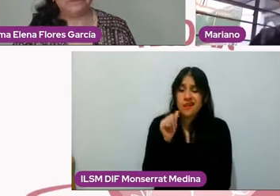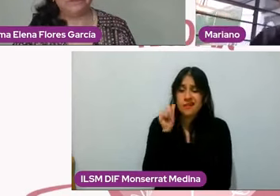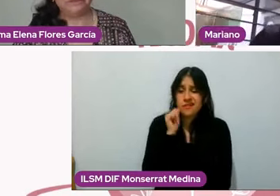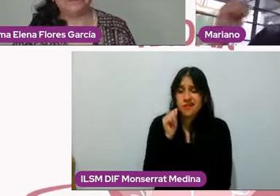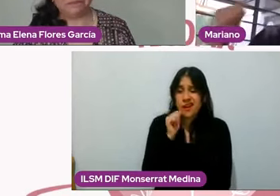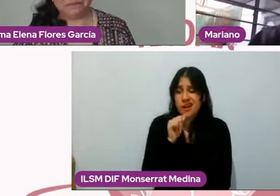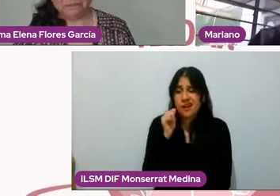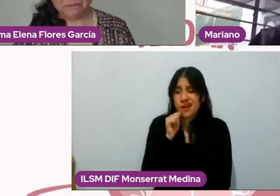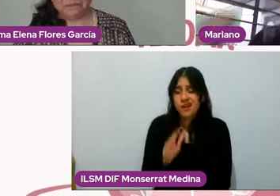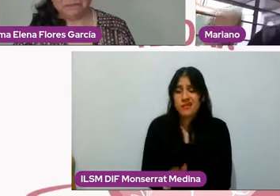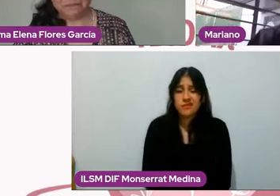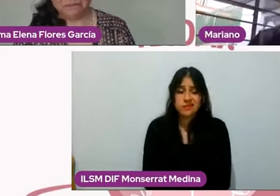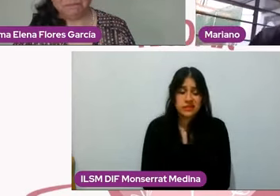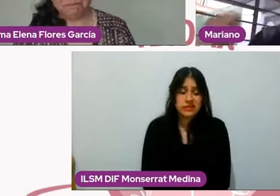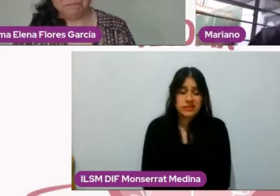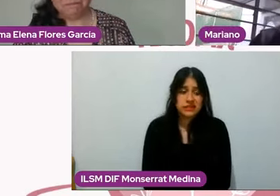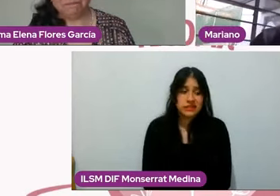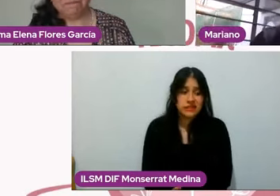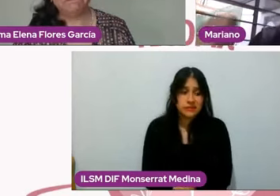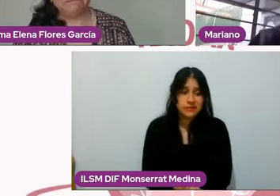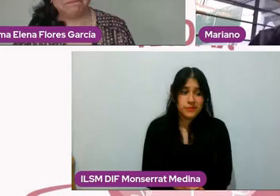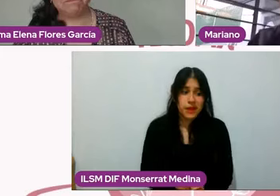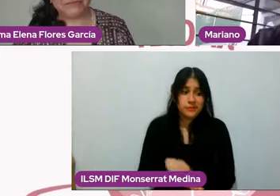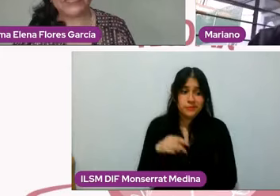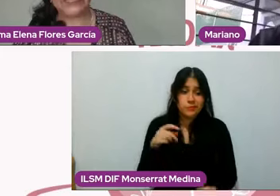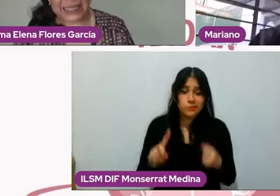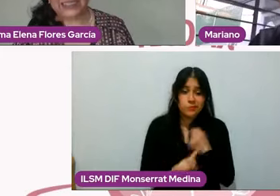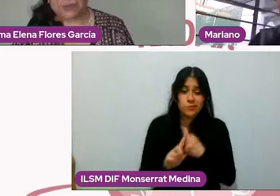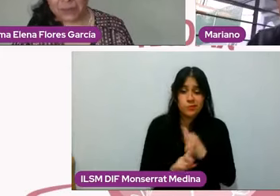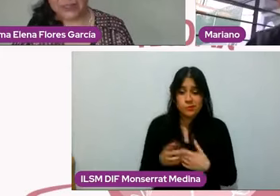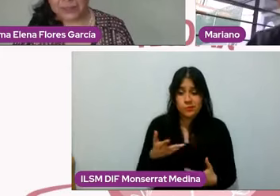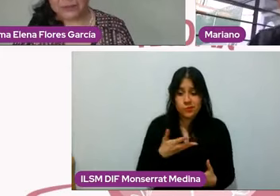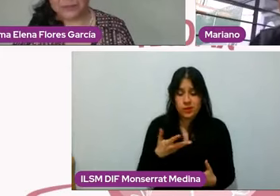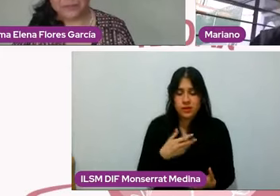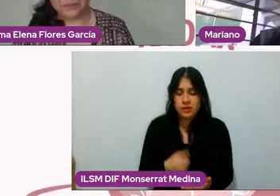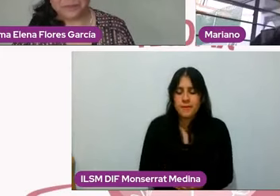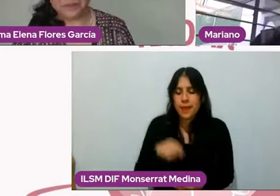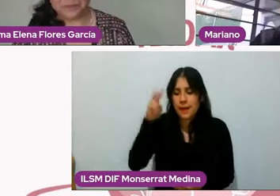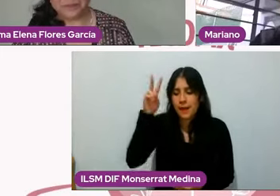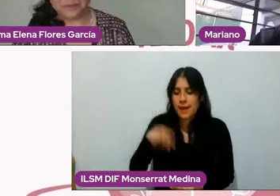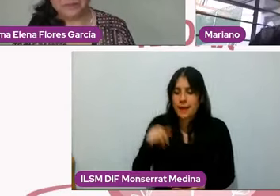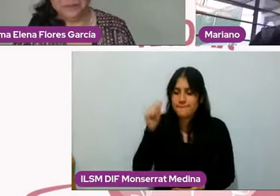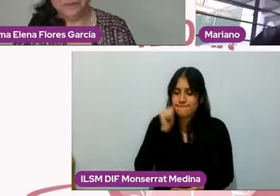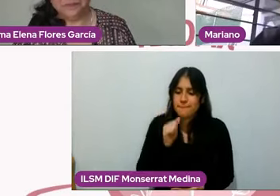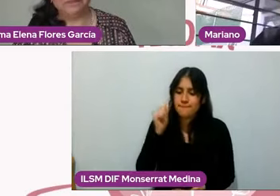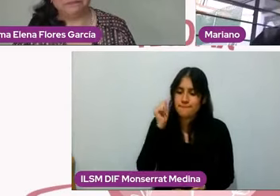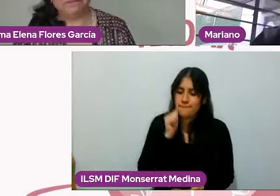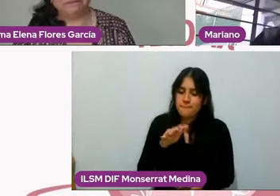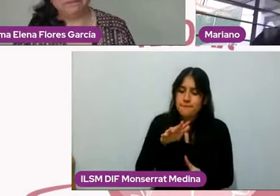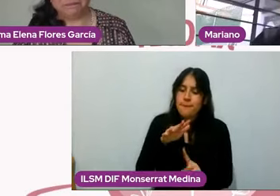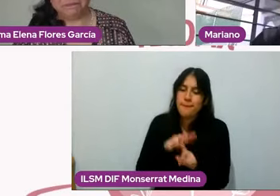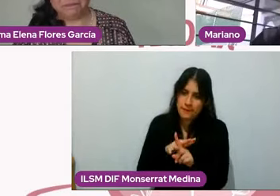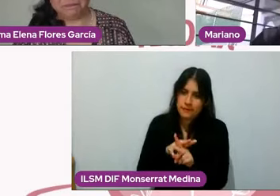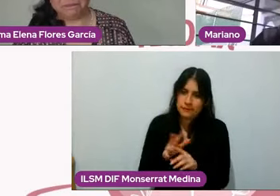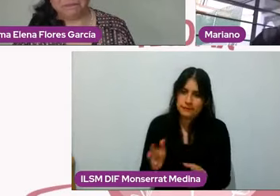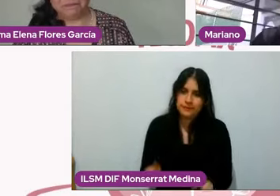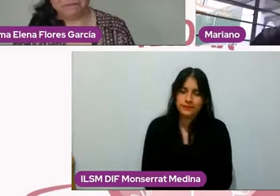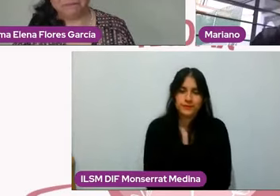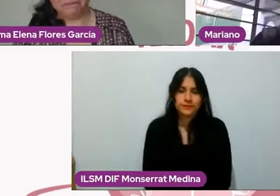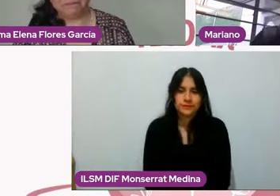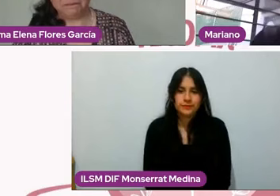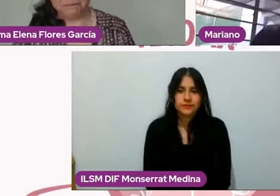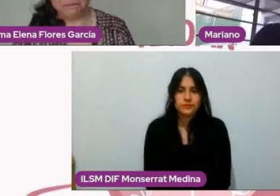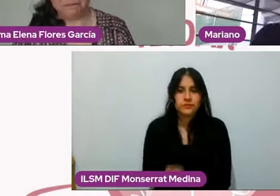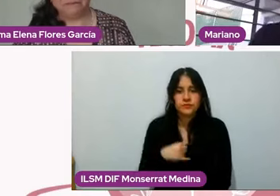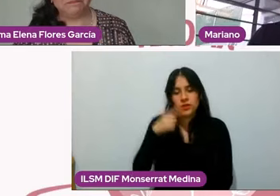siempre invariablemente nos va a alcanzar, siempre, ¿no? Entonces, yo creo que